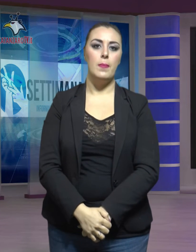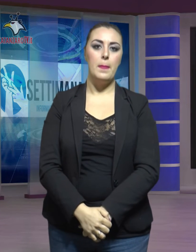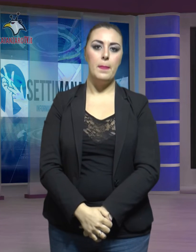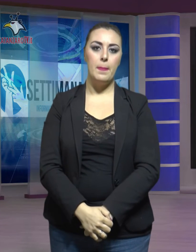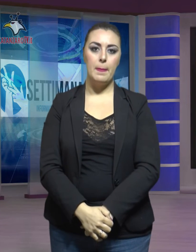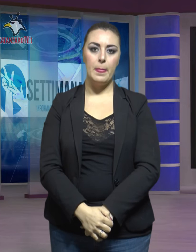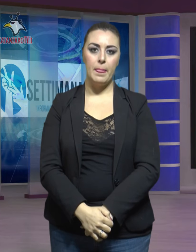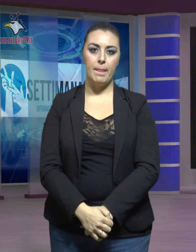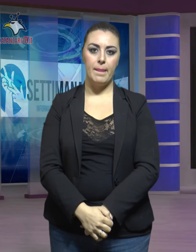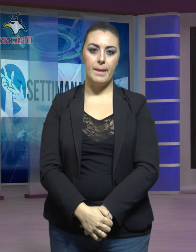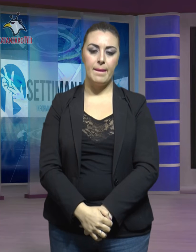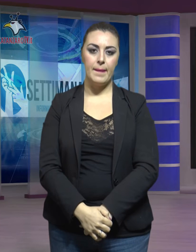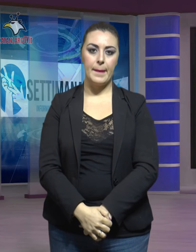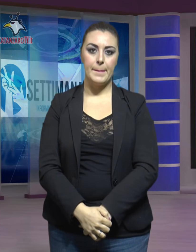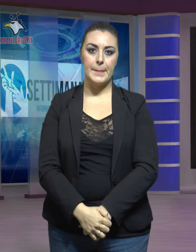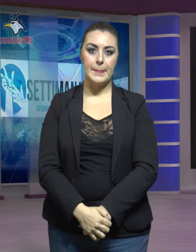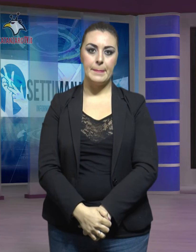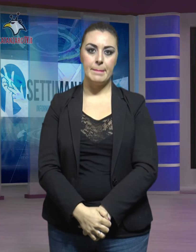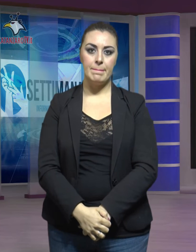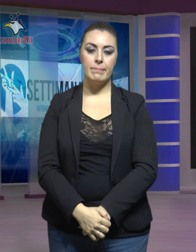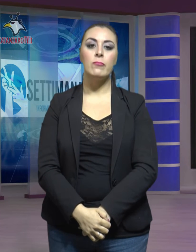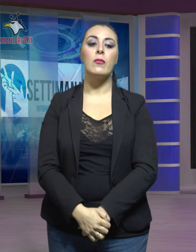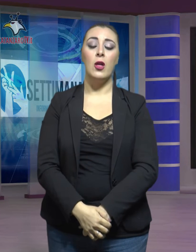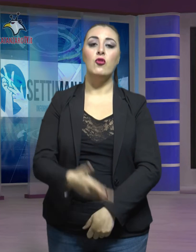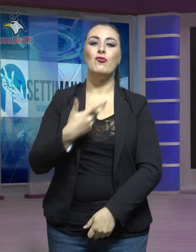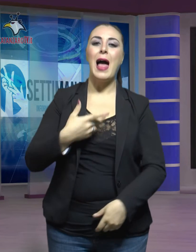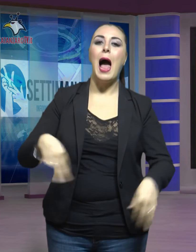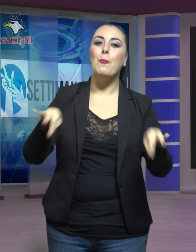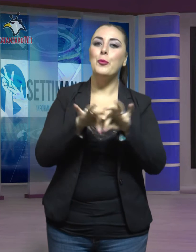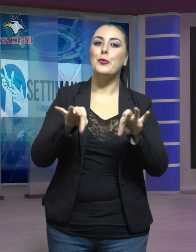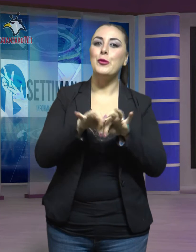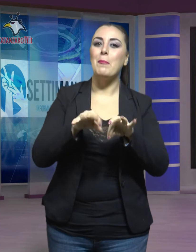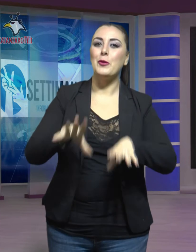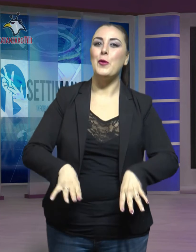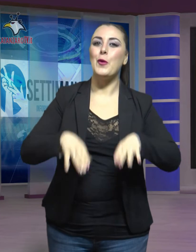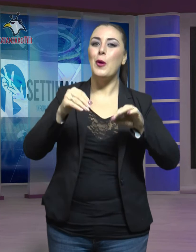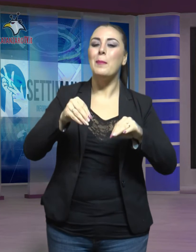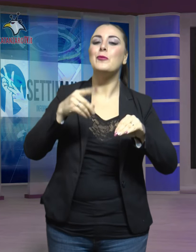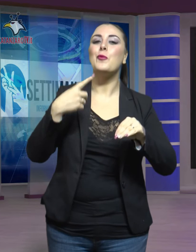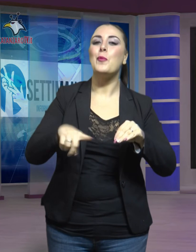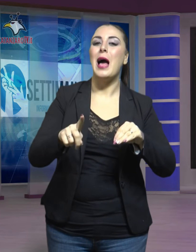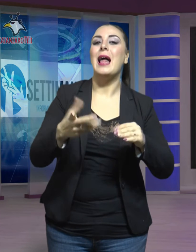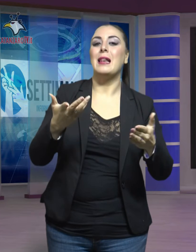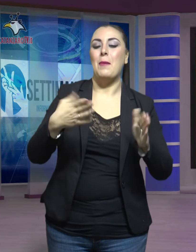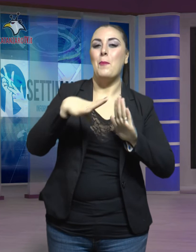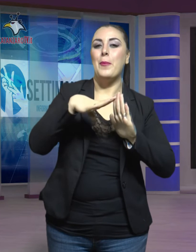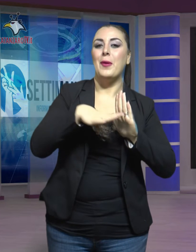È già iniziata con i primi appuntamenti la serie di iniziative del programma